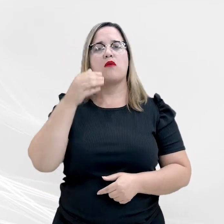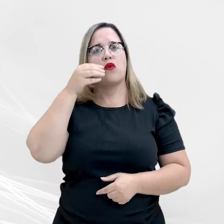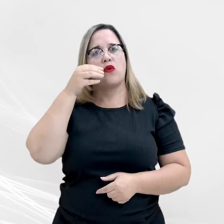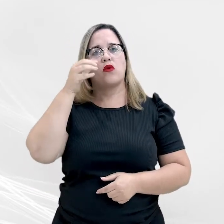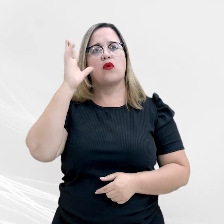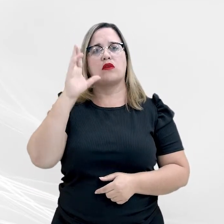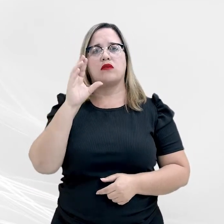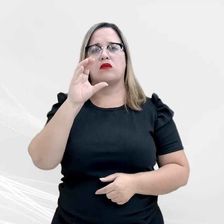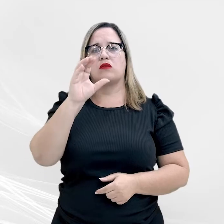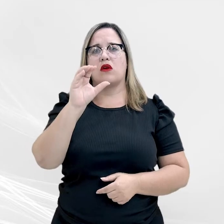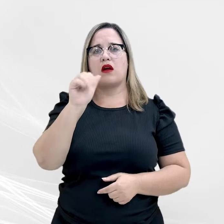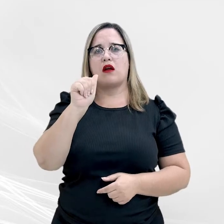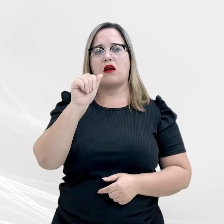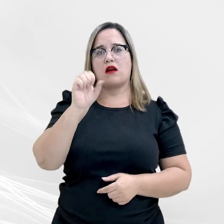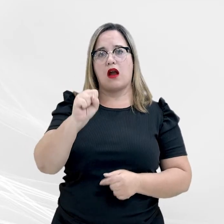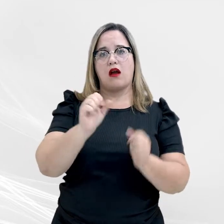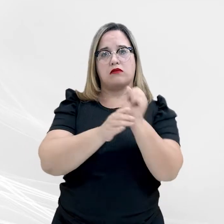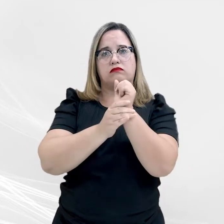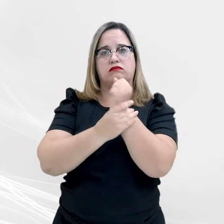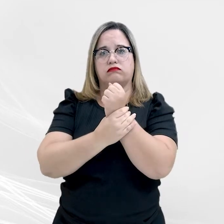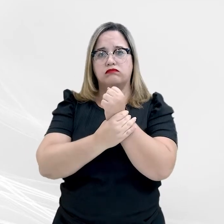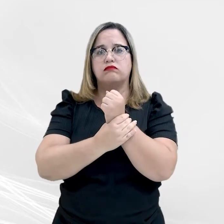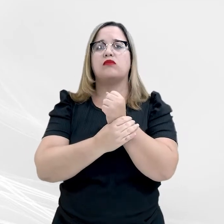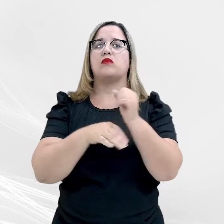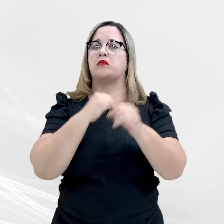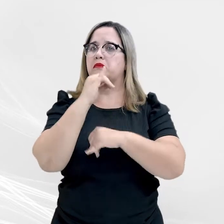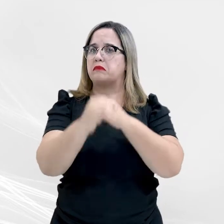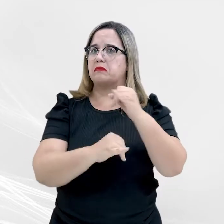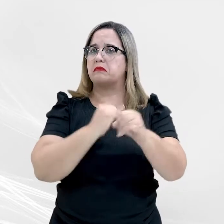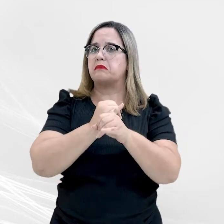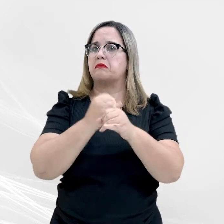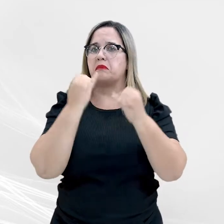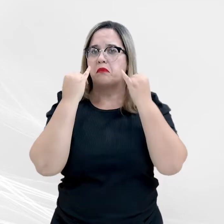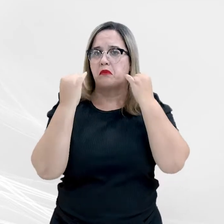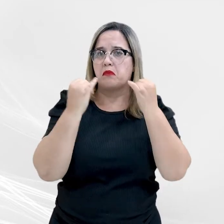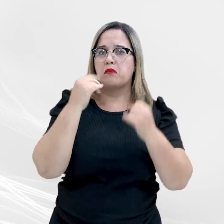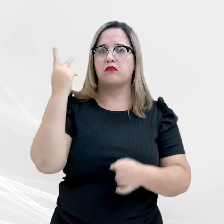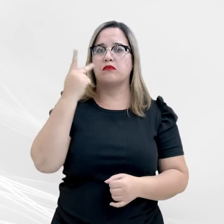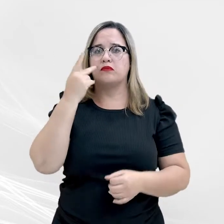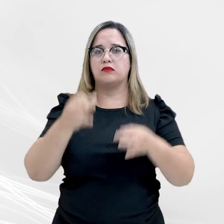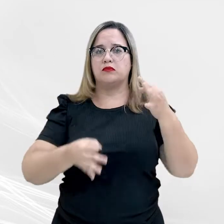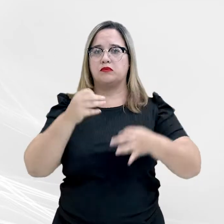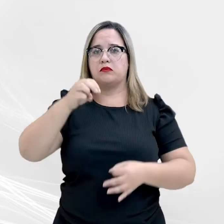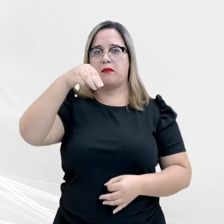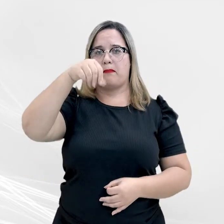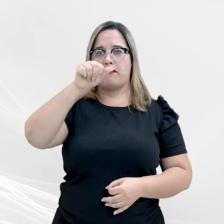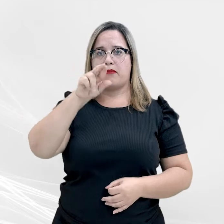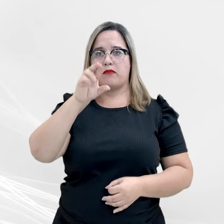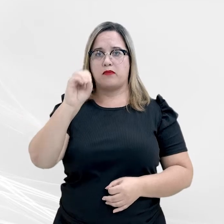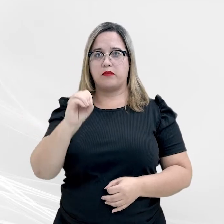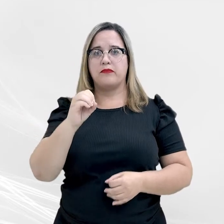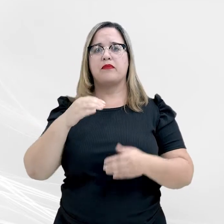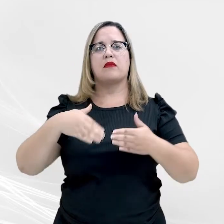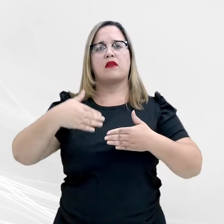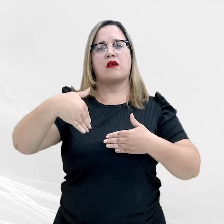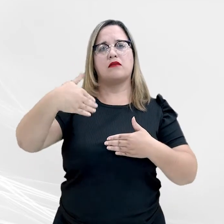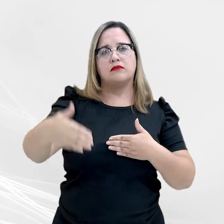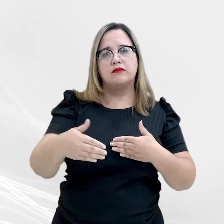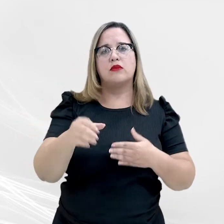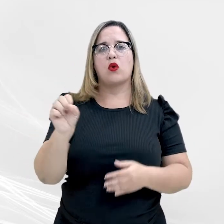Operacional de Segurança da Informação, promotor de justiça Mauro Zaque de Jesus. Na sequência, o superintendente